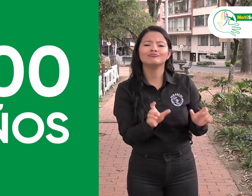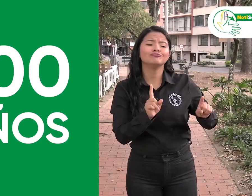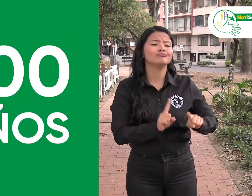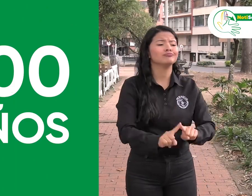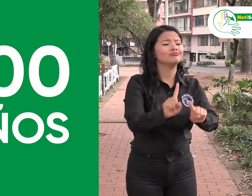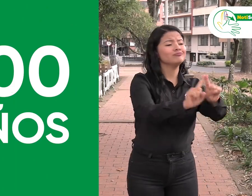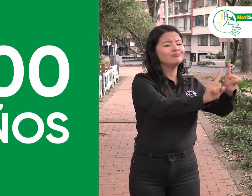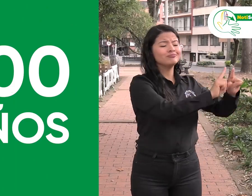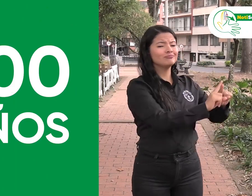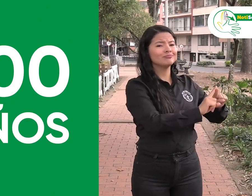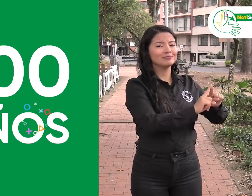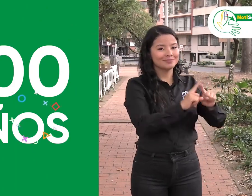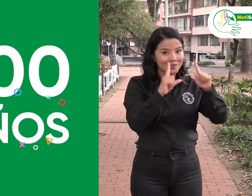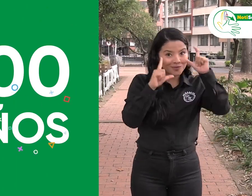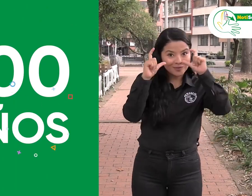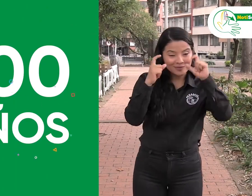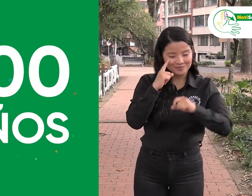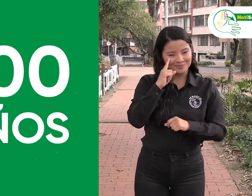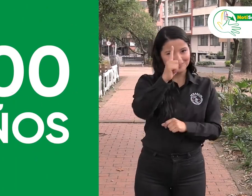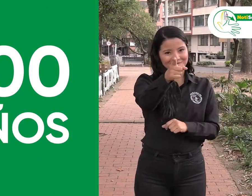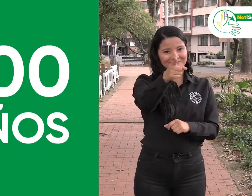veamos a continuación algunas imágenes